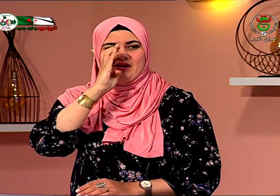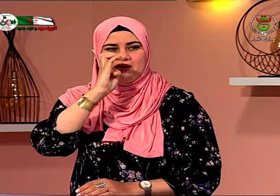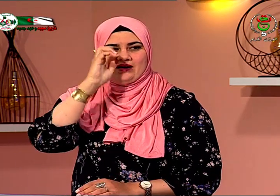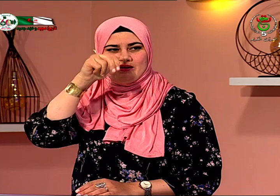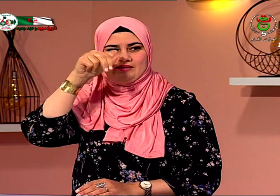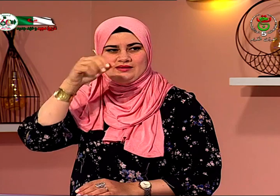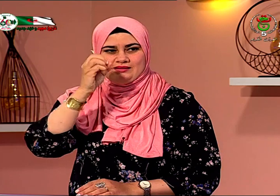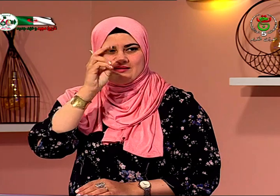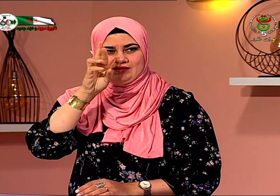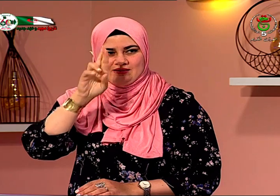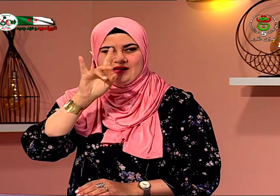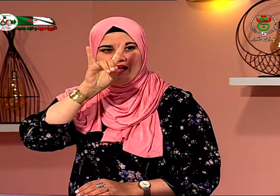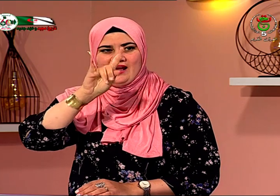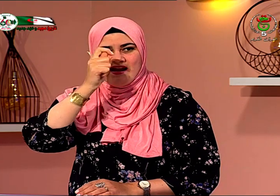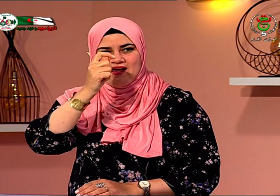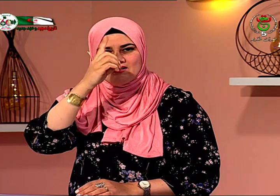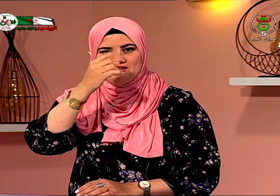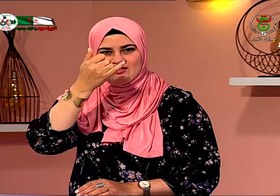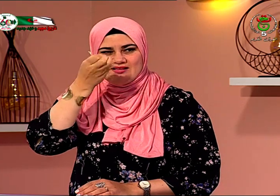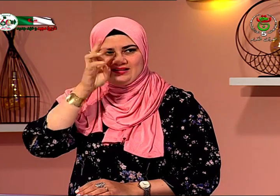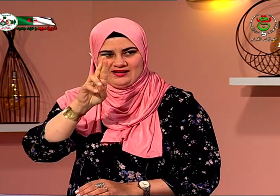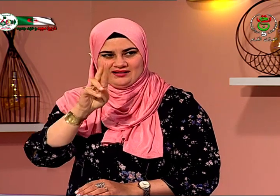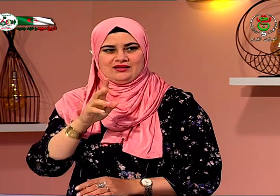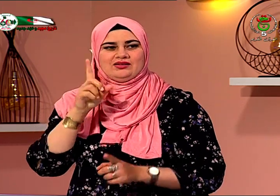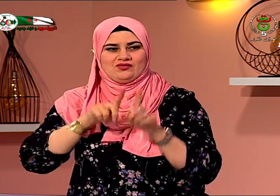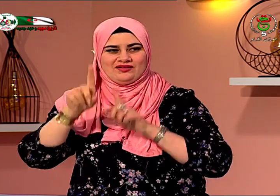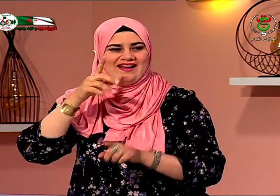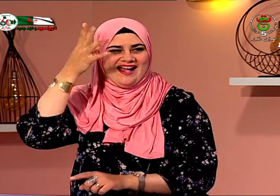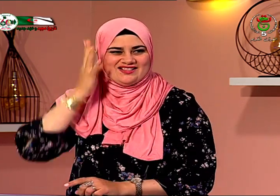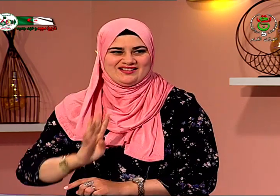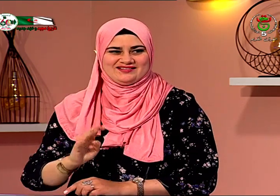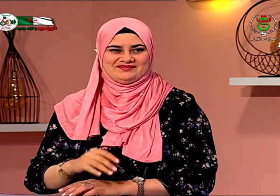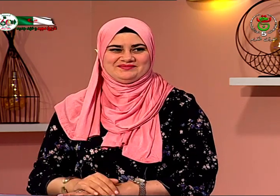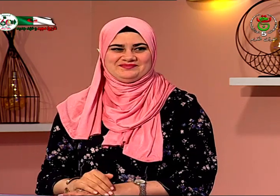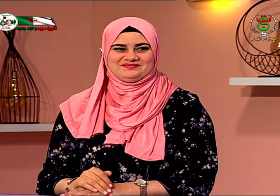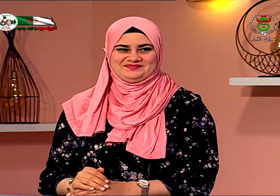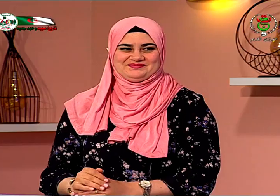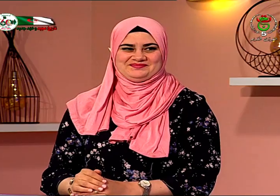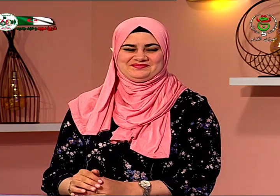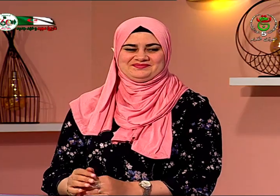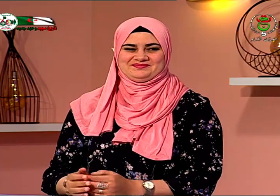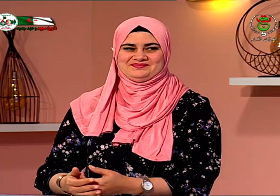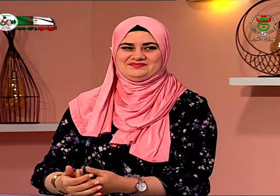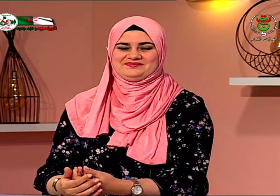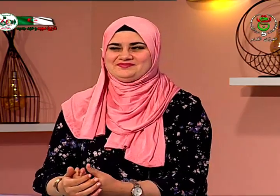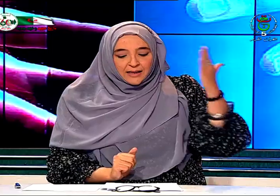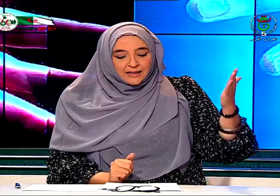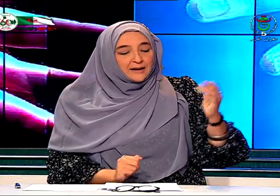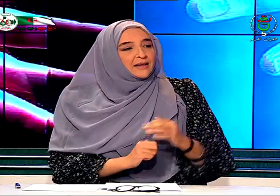اسمي بن نور هاجيرة لغة الإشارية هي ذلك وعلى يساري